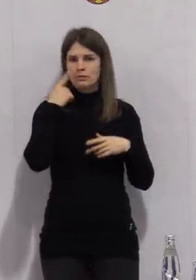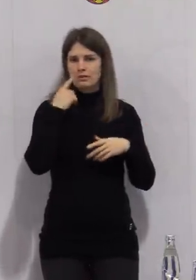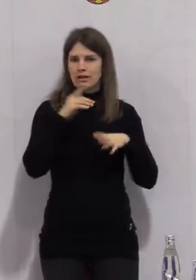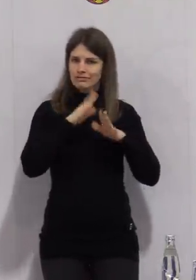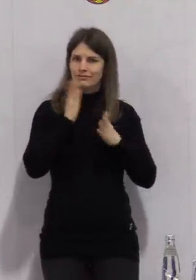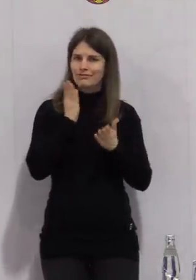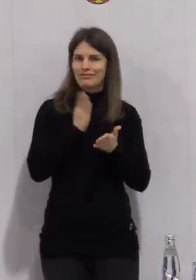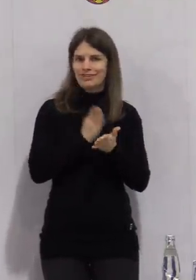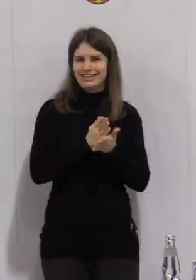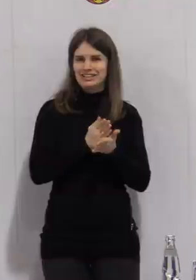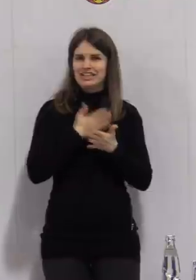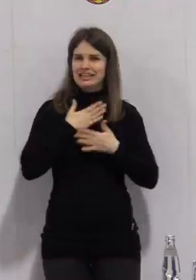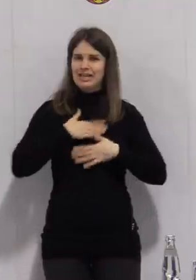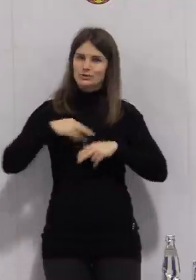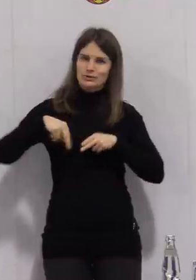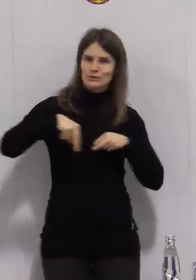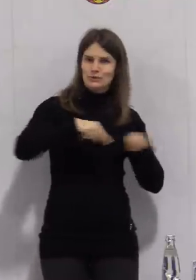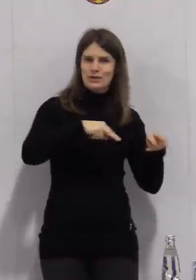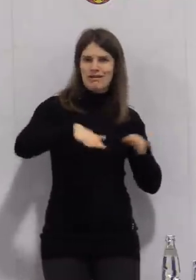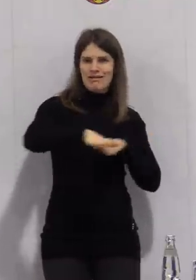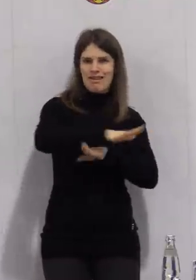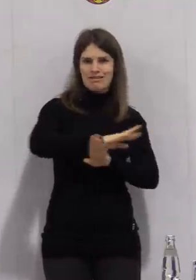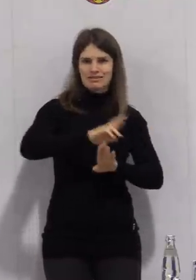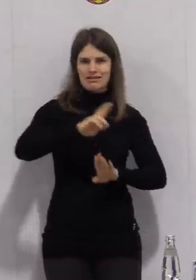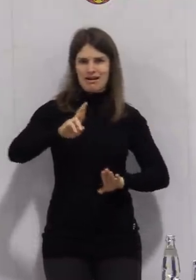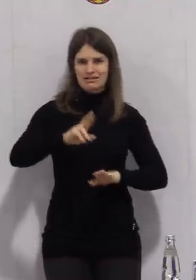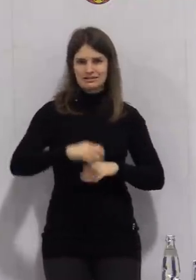Ich würde das Wort zurück an unseren Landrat geben.